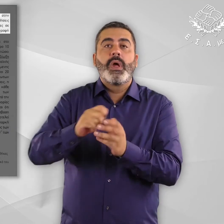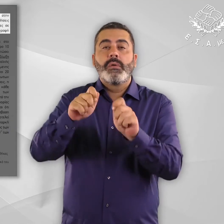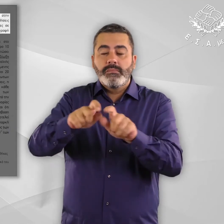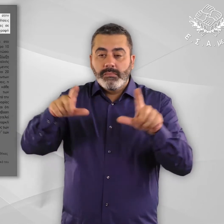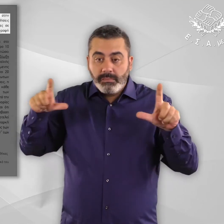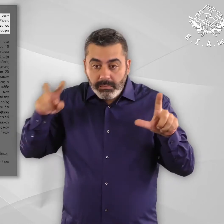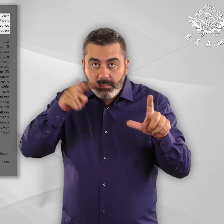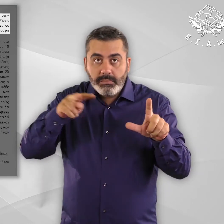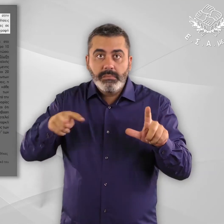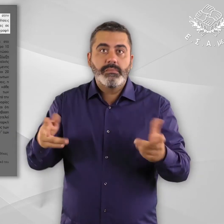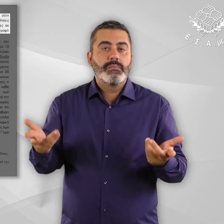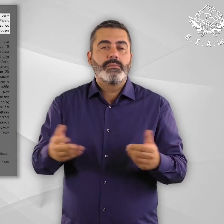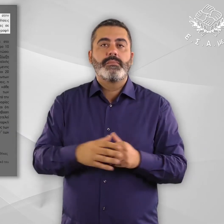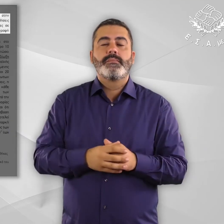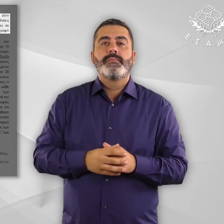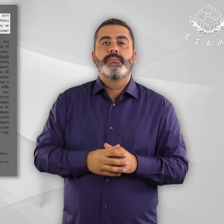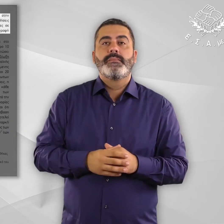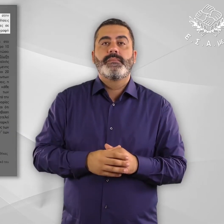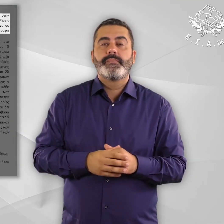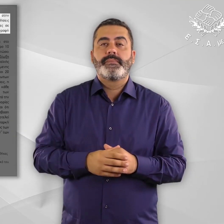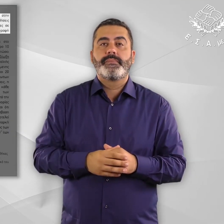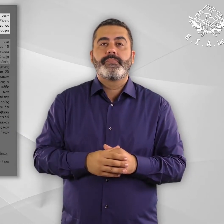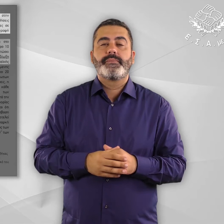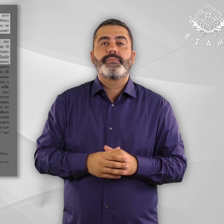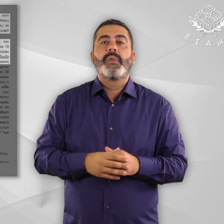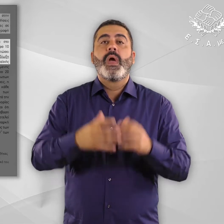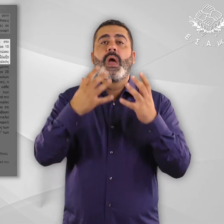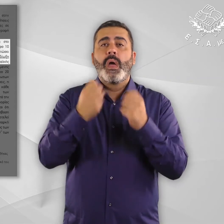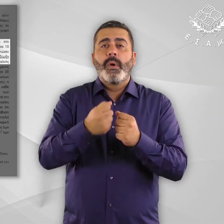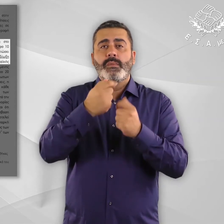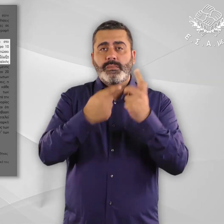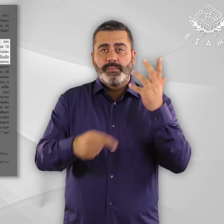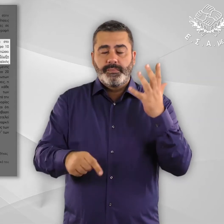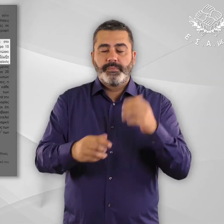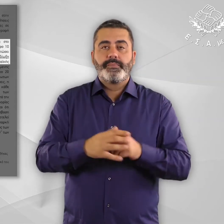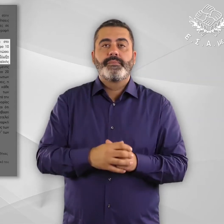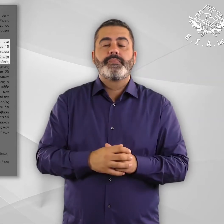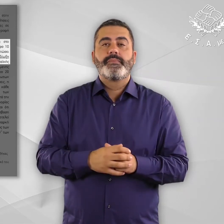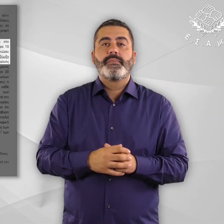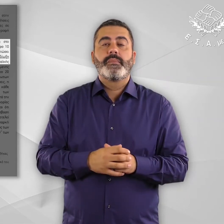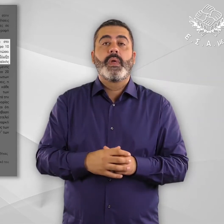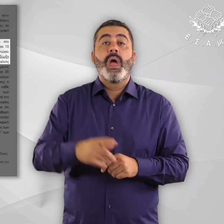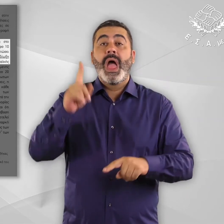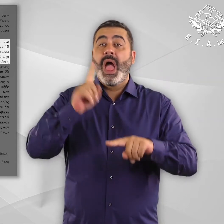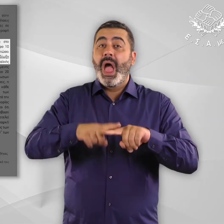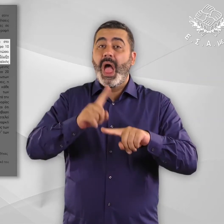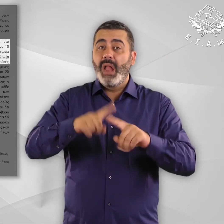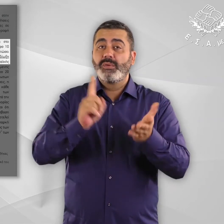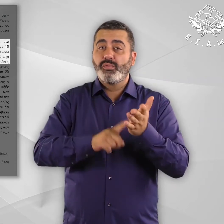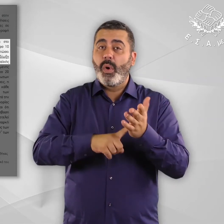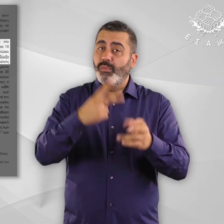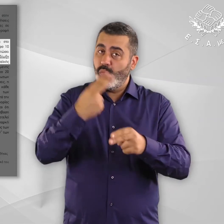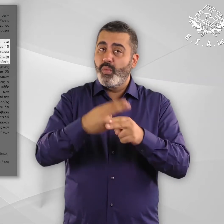Κλείνει η παρένθεση. Τέλος λίστες με κουκίδες. Θετικό σημείο της ελληνικής νομοθεσίας είναι ότι στο